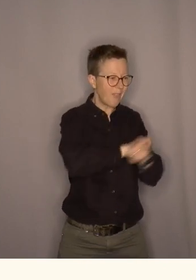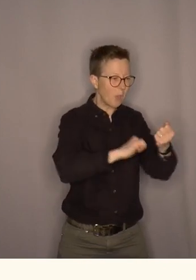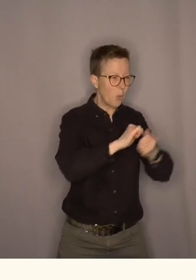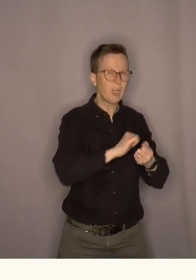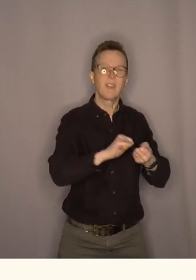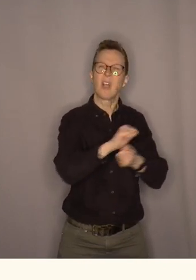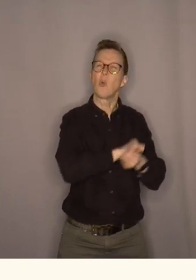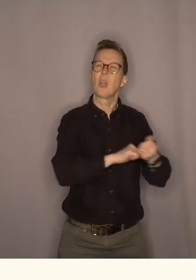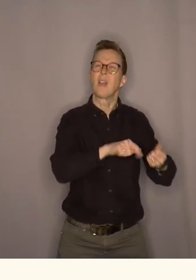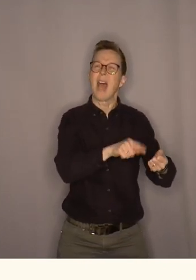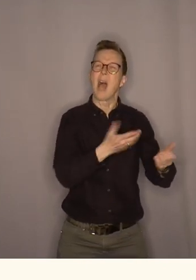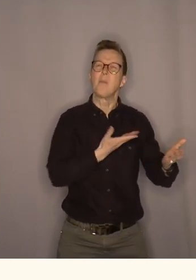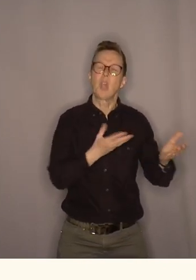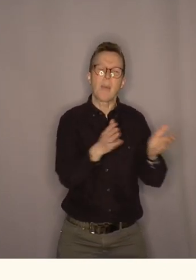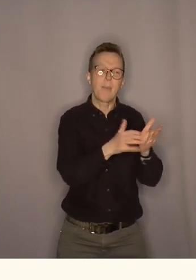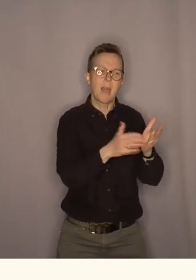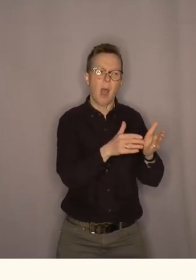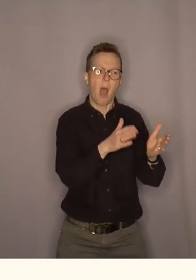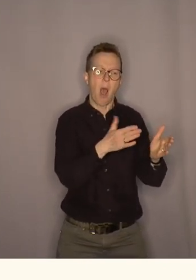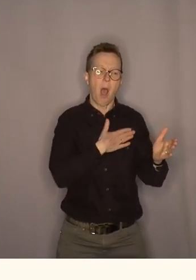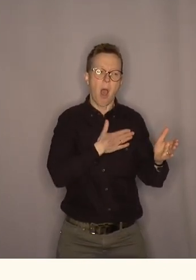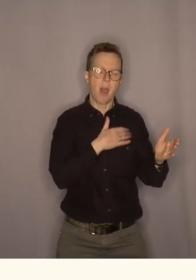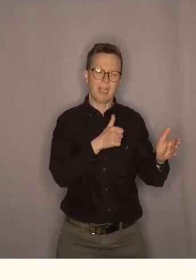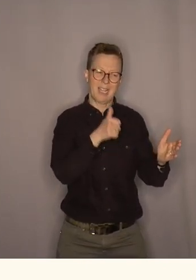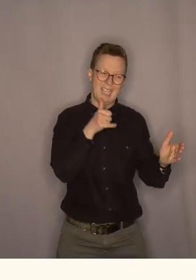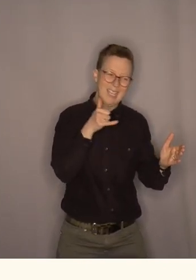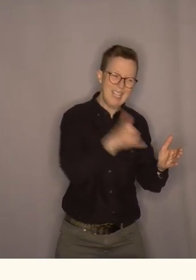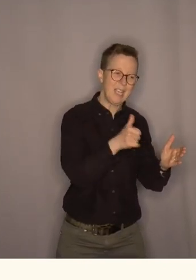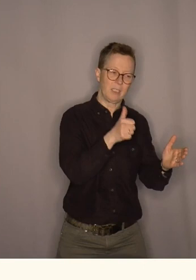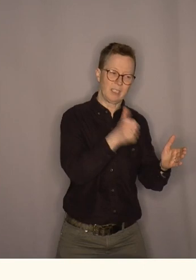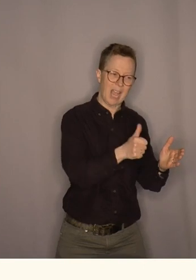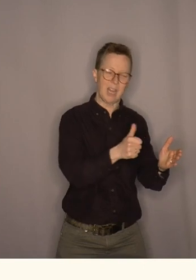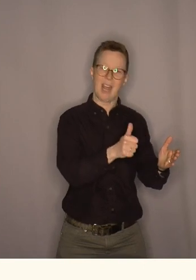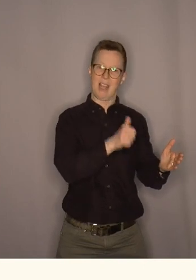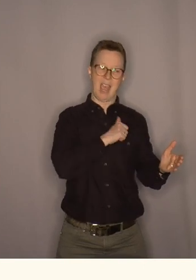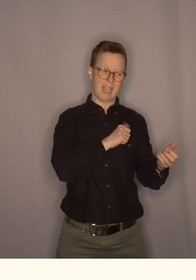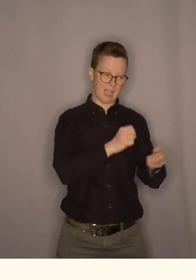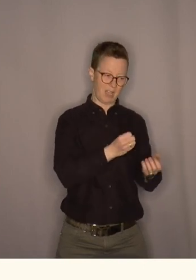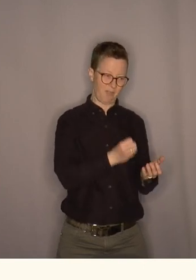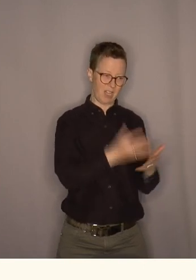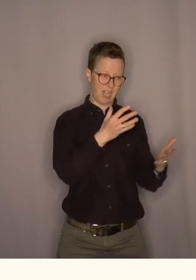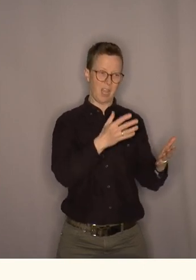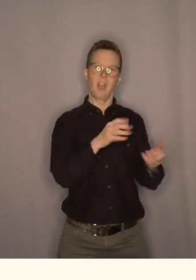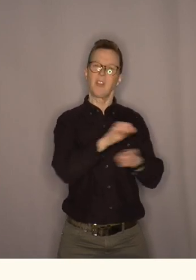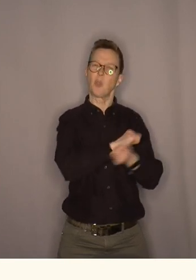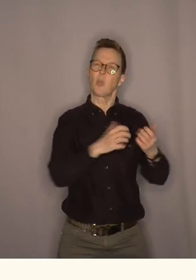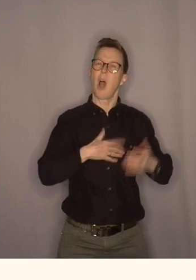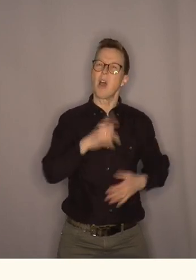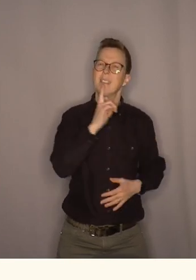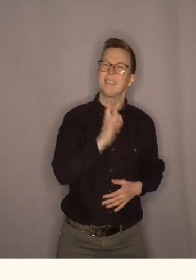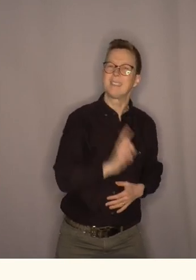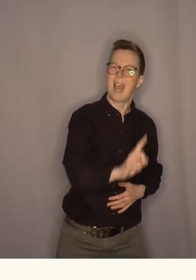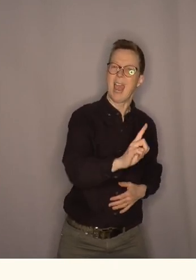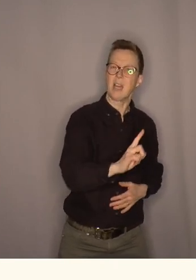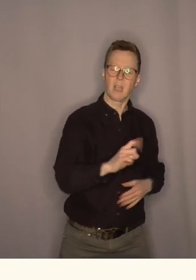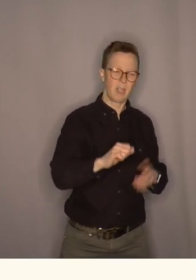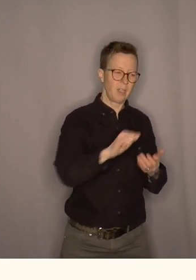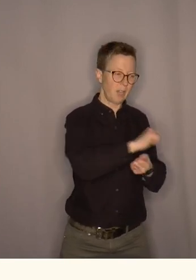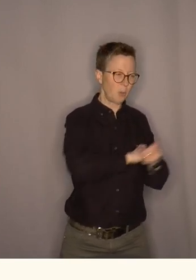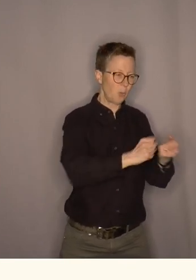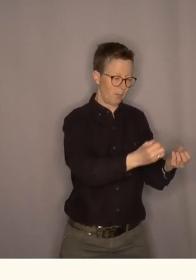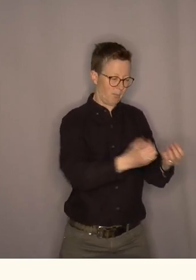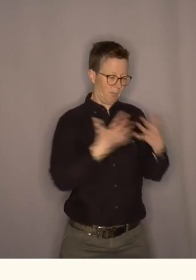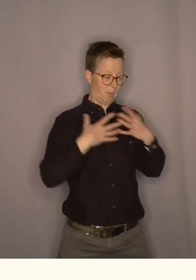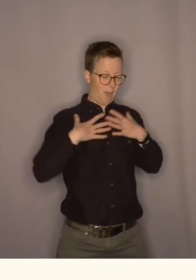naturen er så mye mer den har egenverdi den har en slags sjel den gir oss masse følelser og betyr